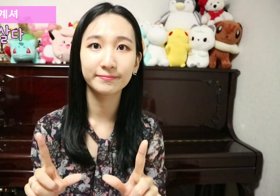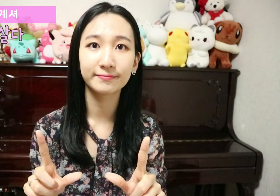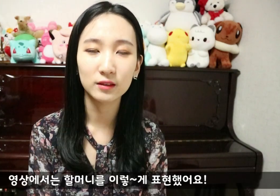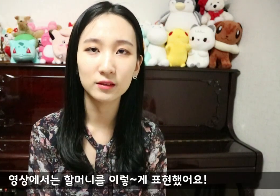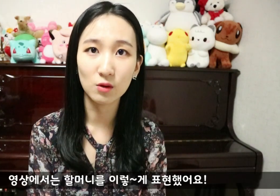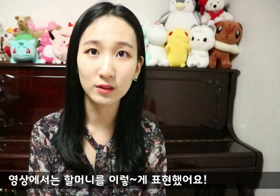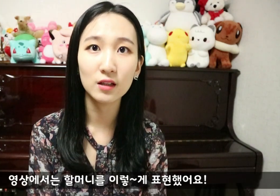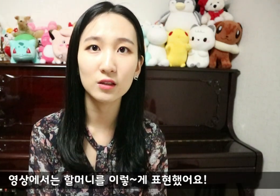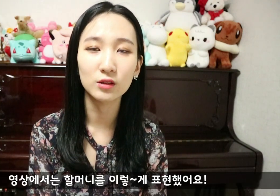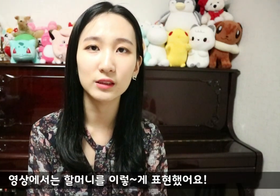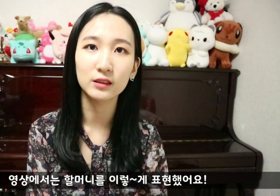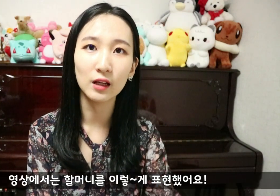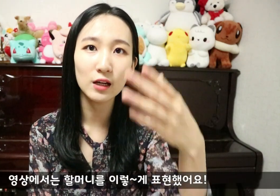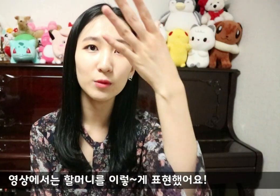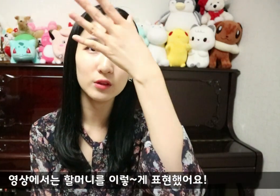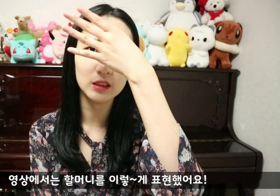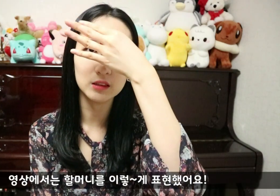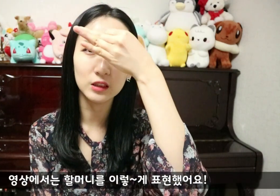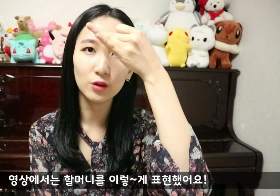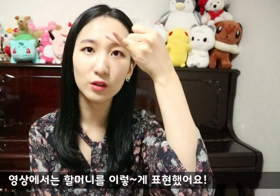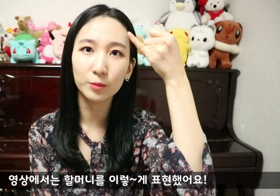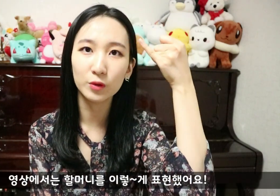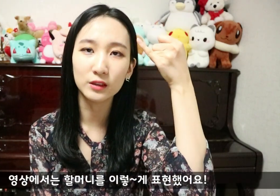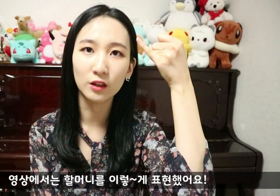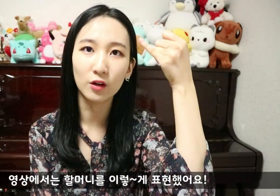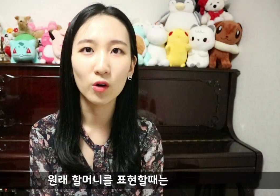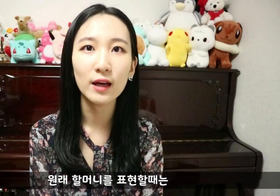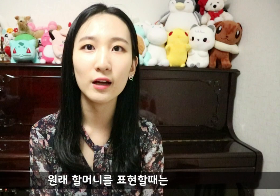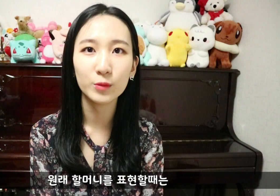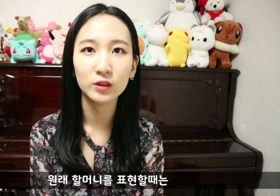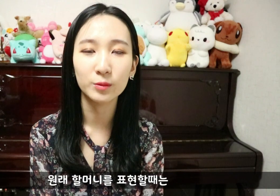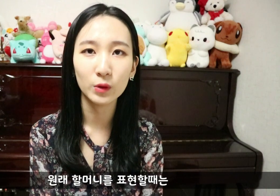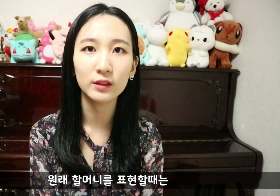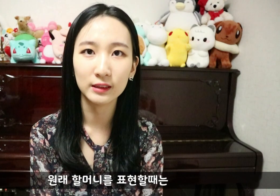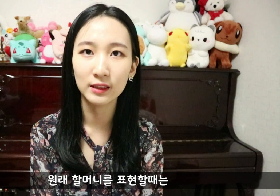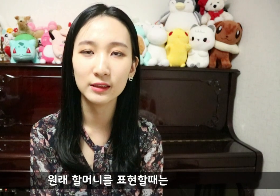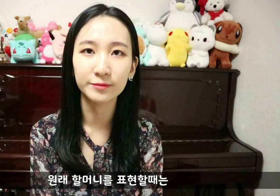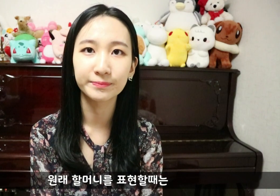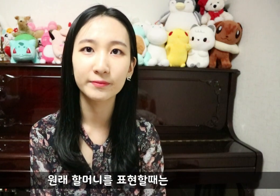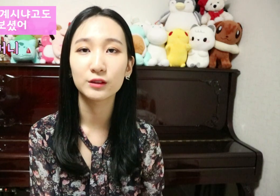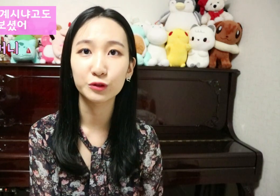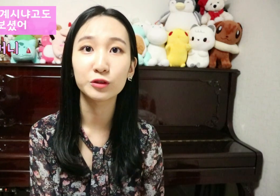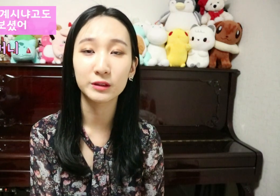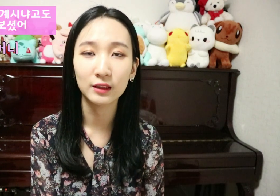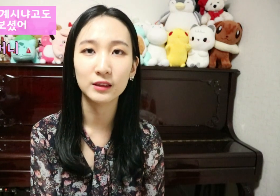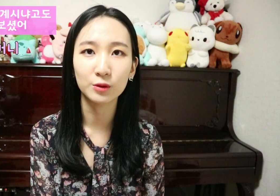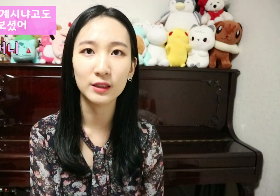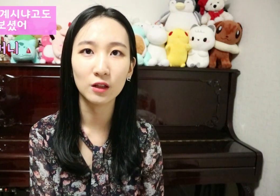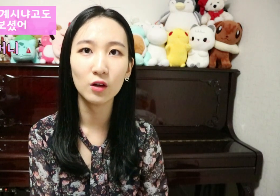그 영상에서는 할머니를 이렇게 표현했어요 원래 할머니를 표현할 때는 주름을 상징으로 해서